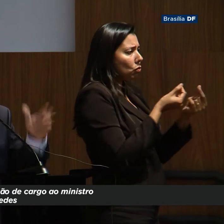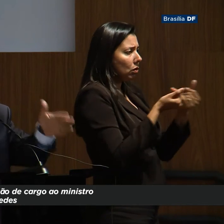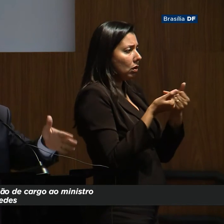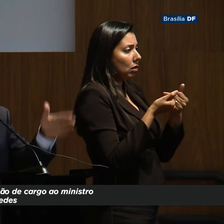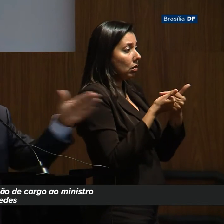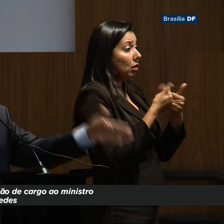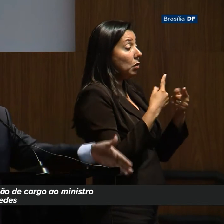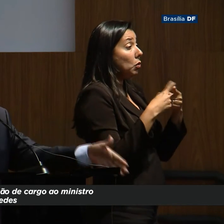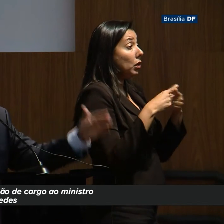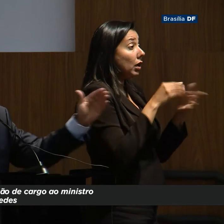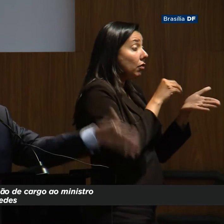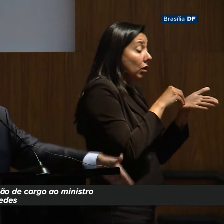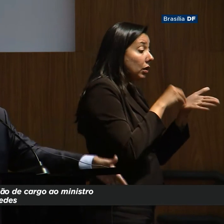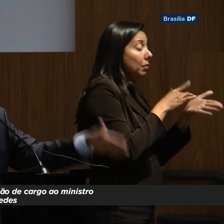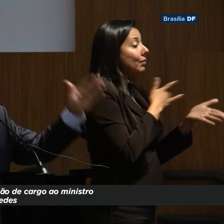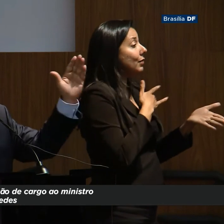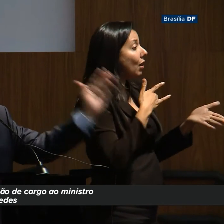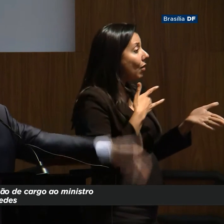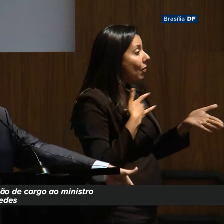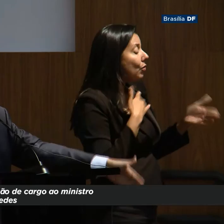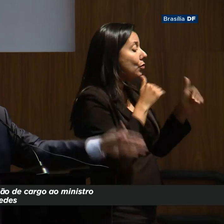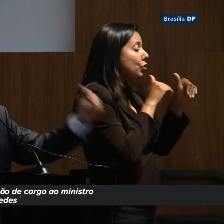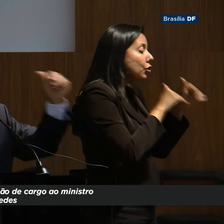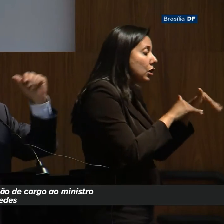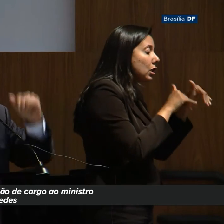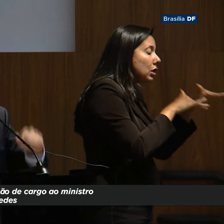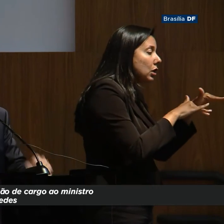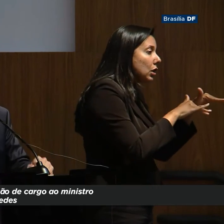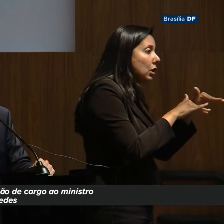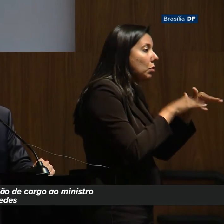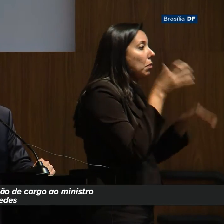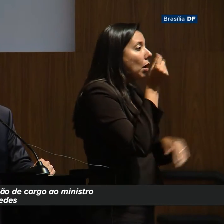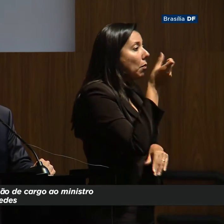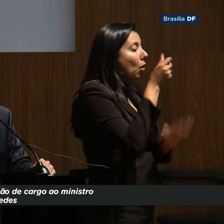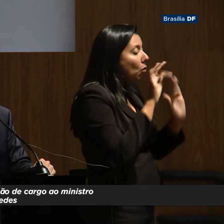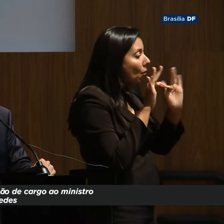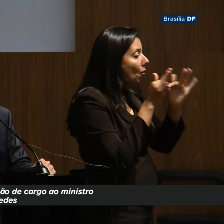porque está faltando para a saúde, para a educação, está faltando para a Bolsa Família.